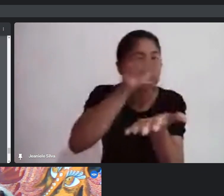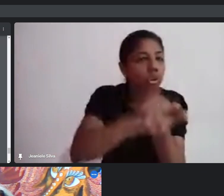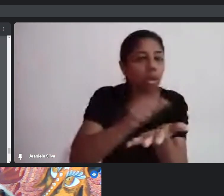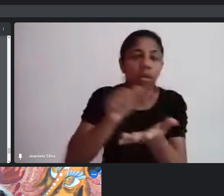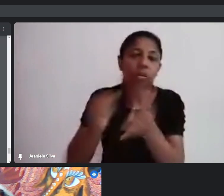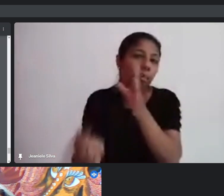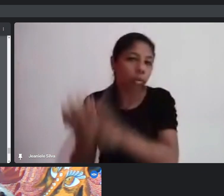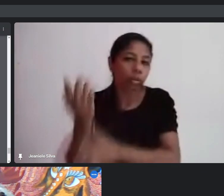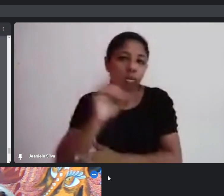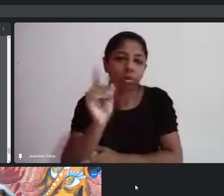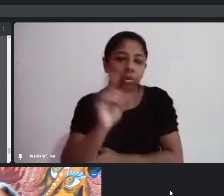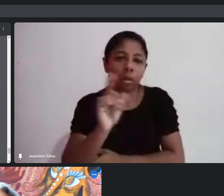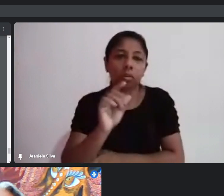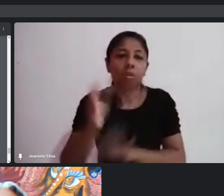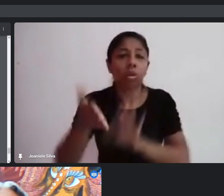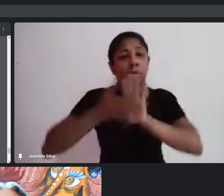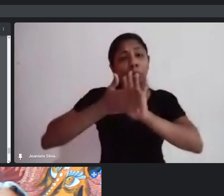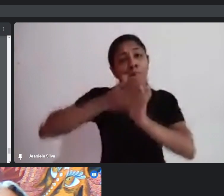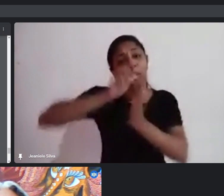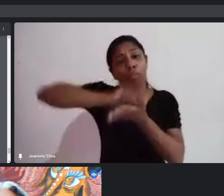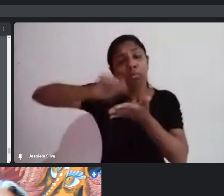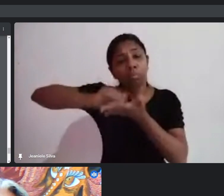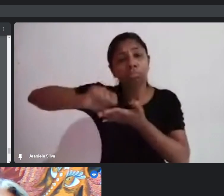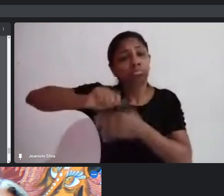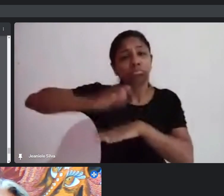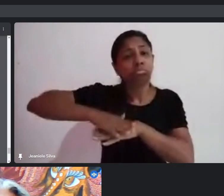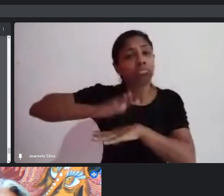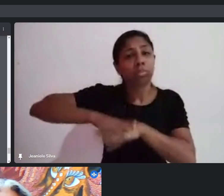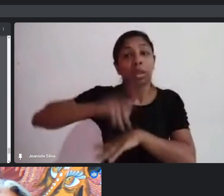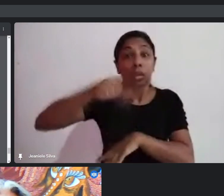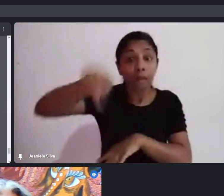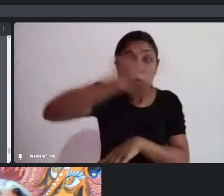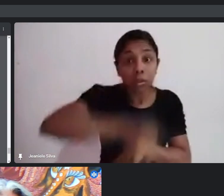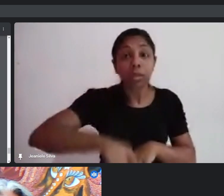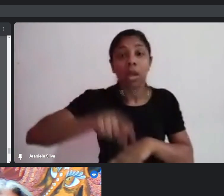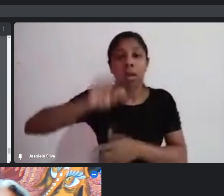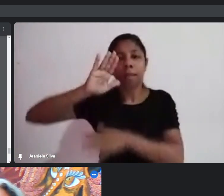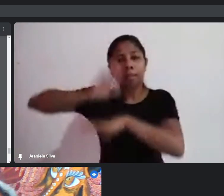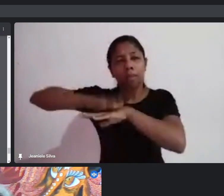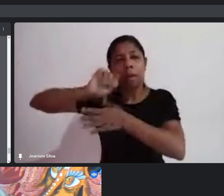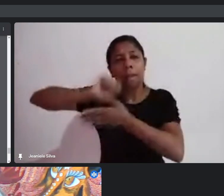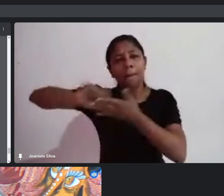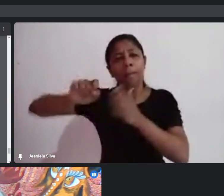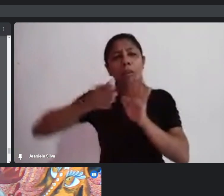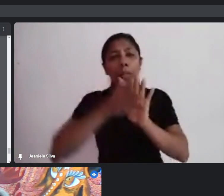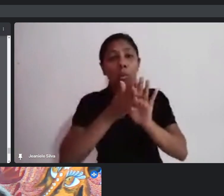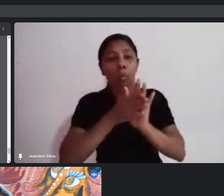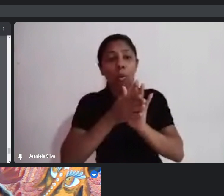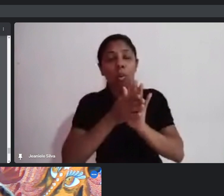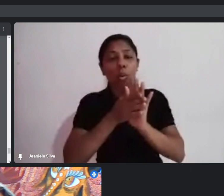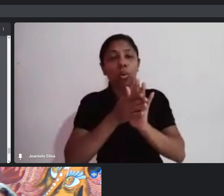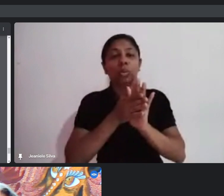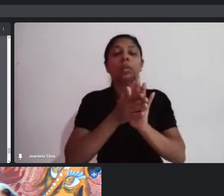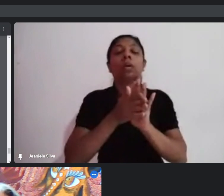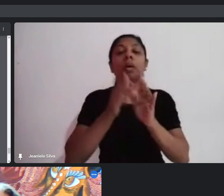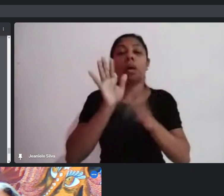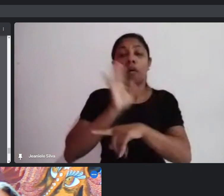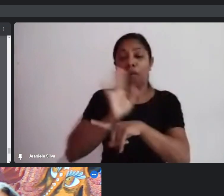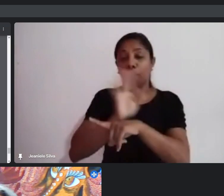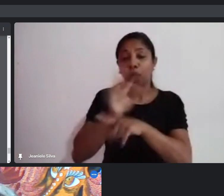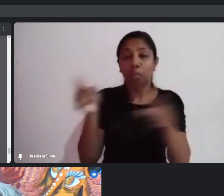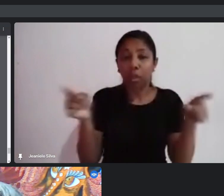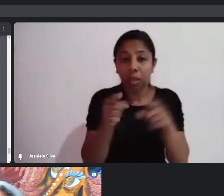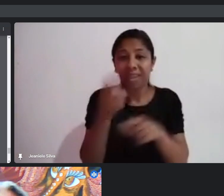proponentes de curtas e médias. E quando vocês fazem a proposta de um curta-metragem, conforme colocado lá, tem uns até 15 minutos,